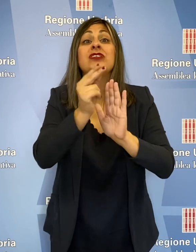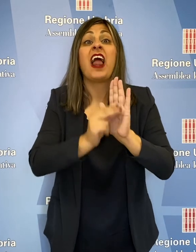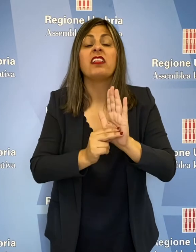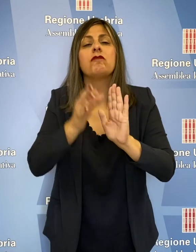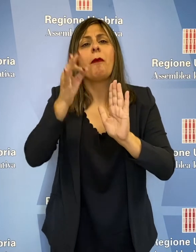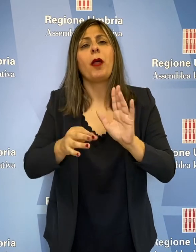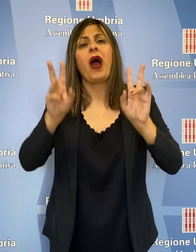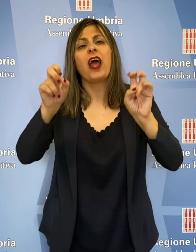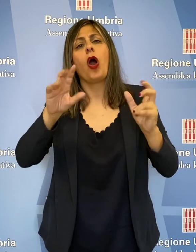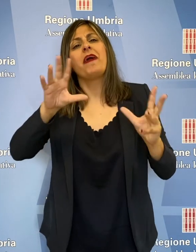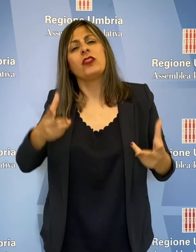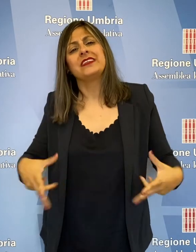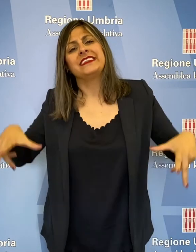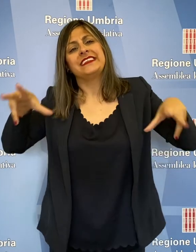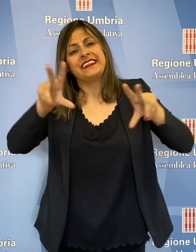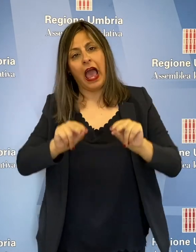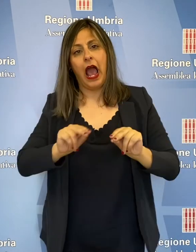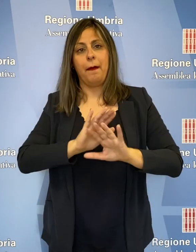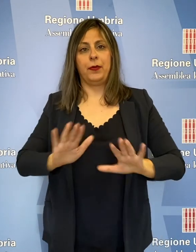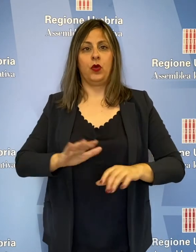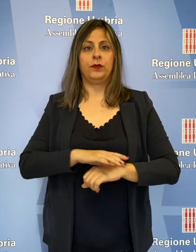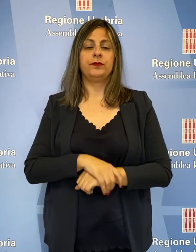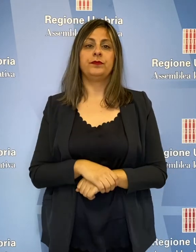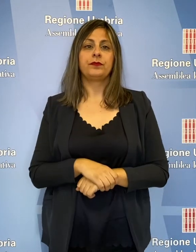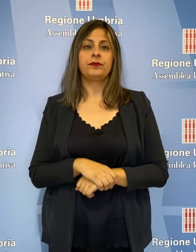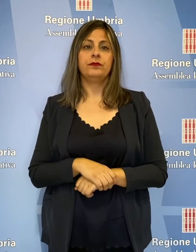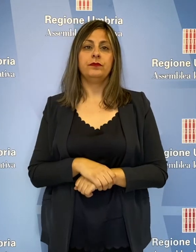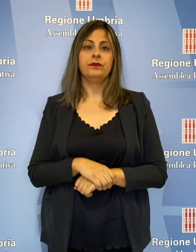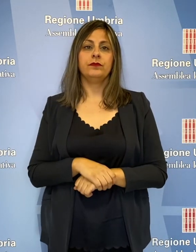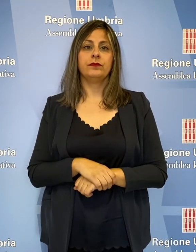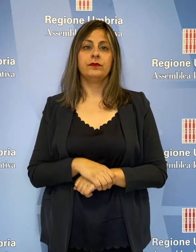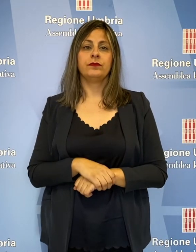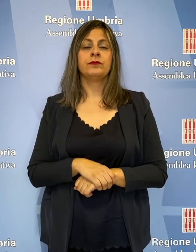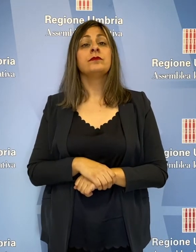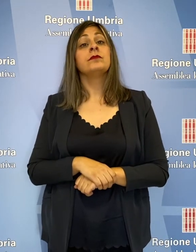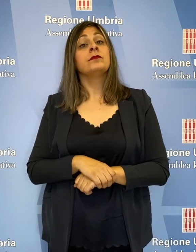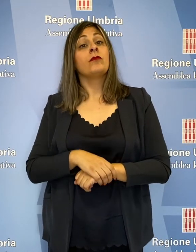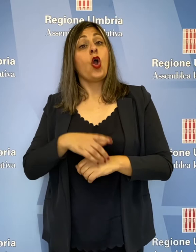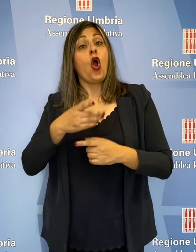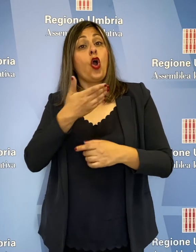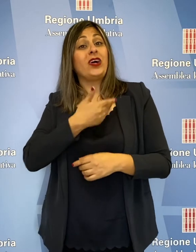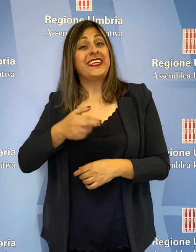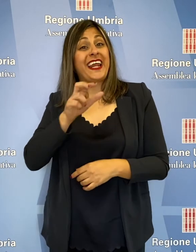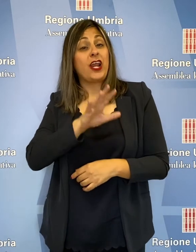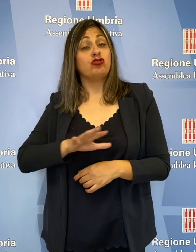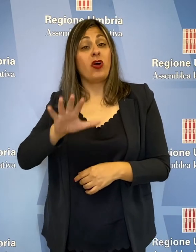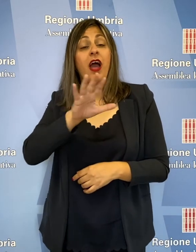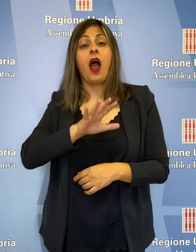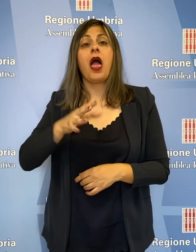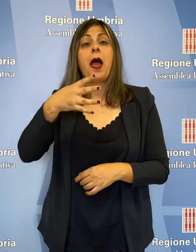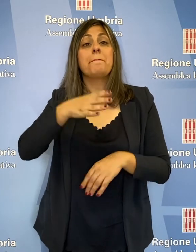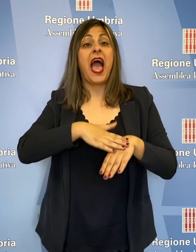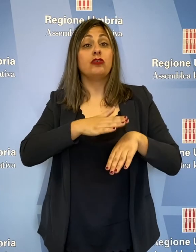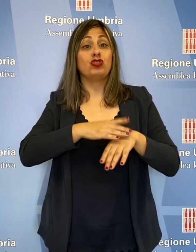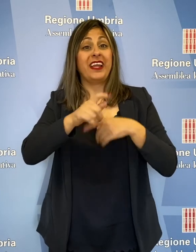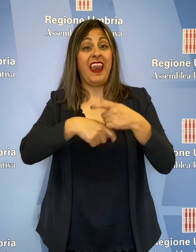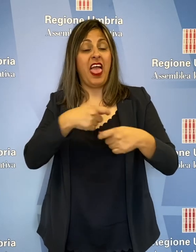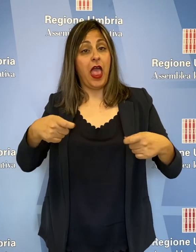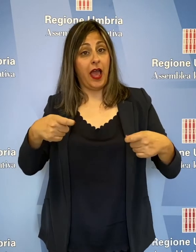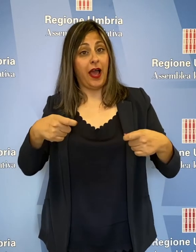Nella sua interrogazione il consigliere regionale Valerio Mancini della Lega ha presentato la Giunta regionale e un quesito